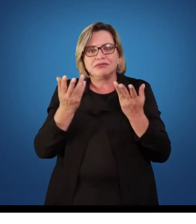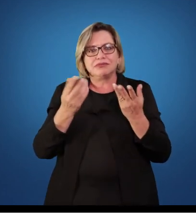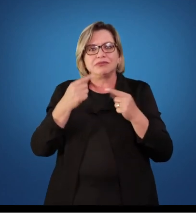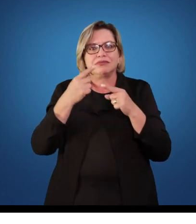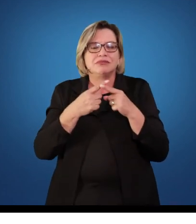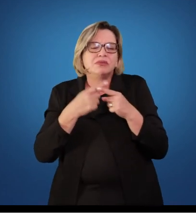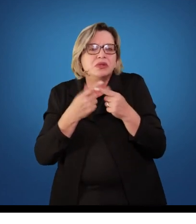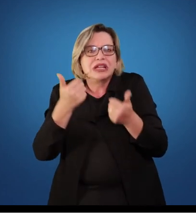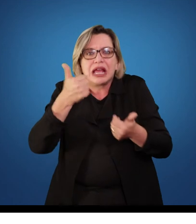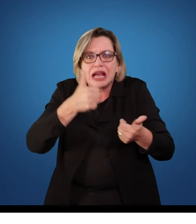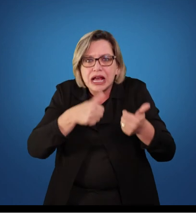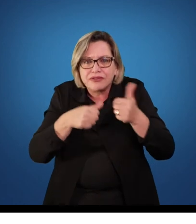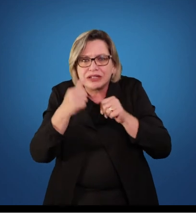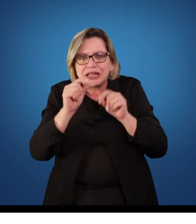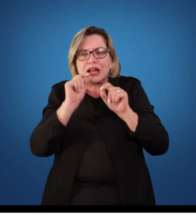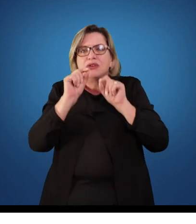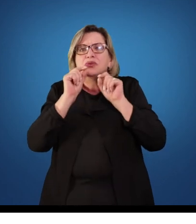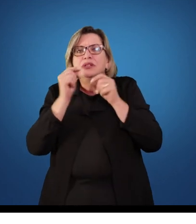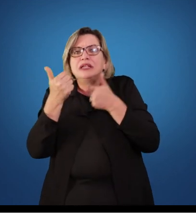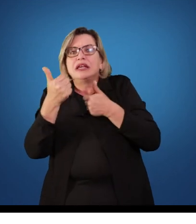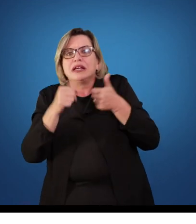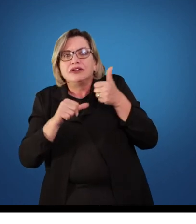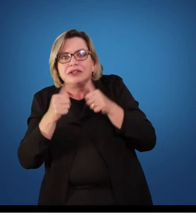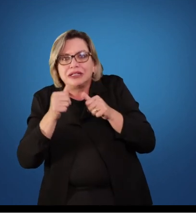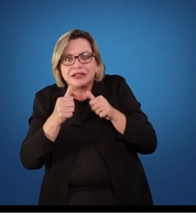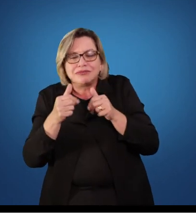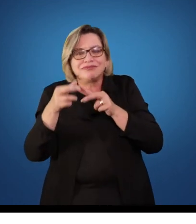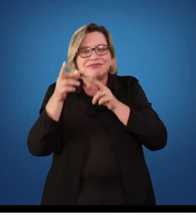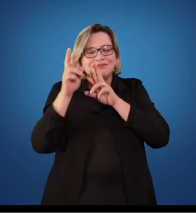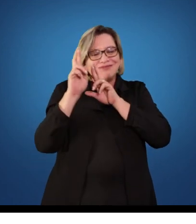avaliar e o que avaliar. Espero que vocês tenham gostado.